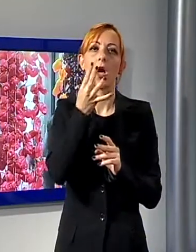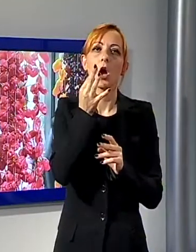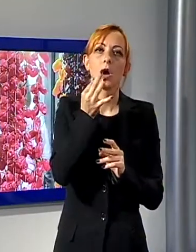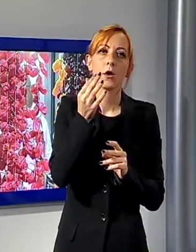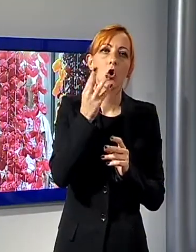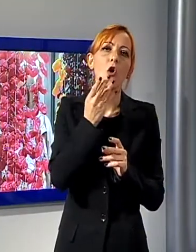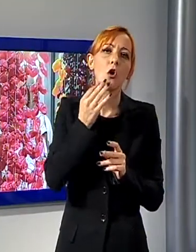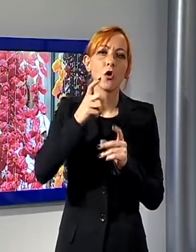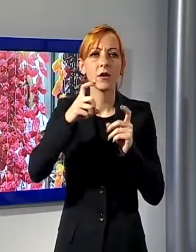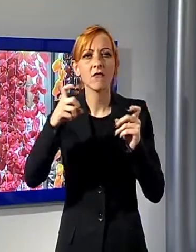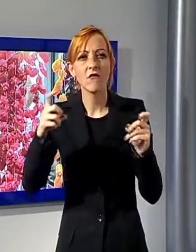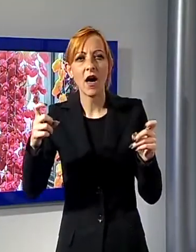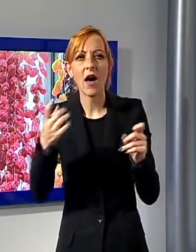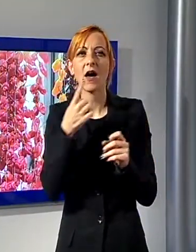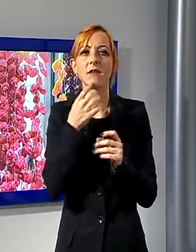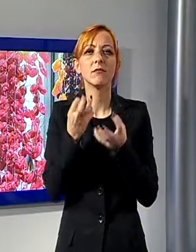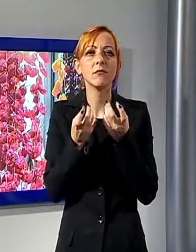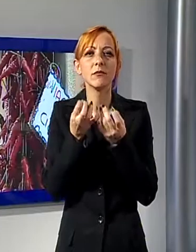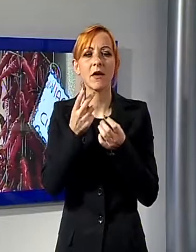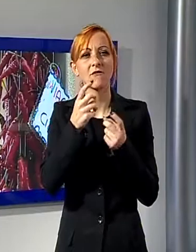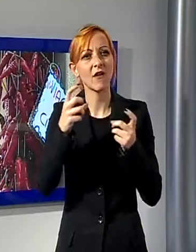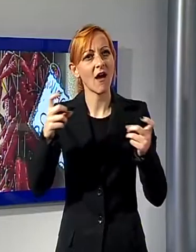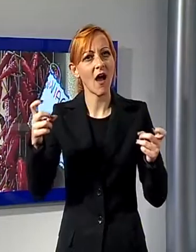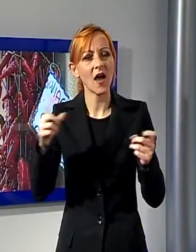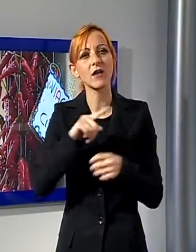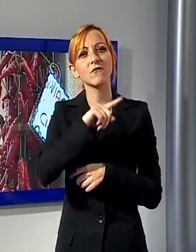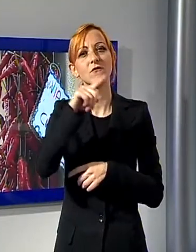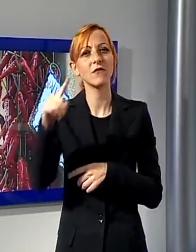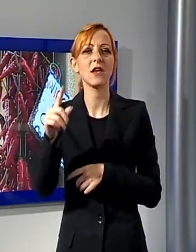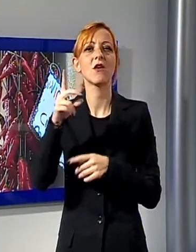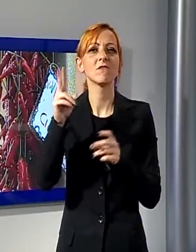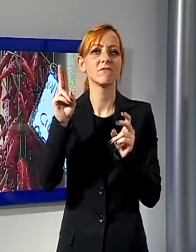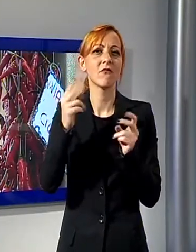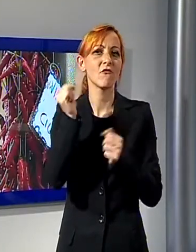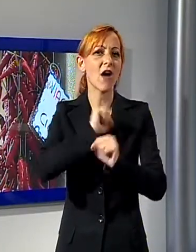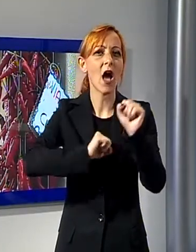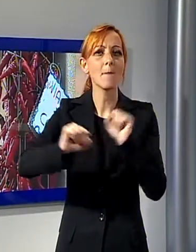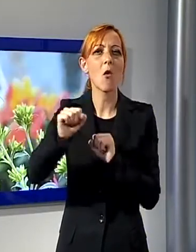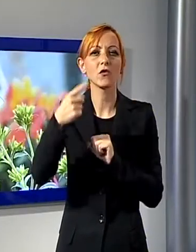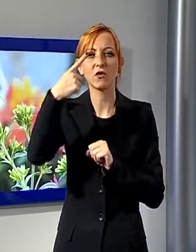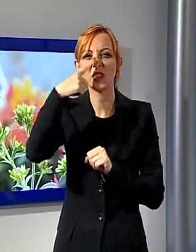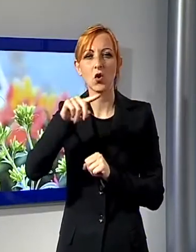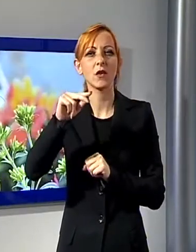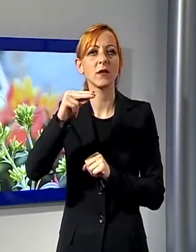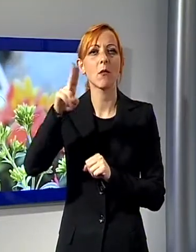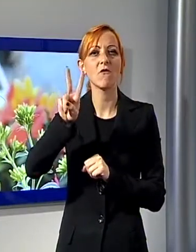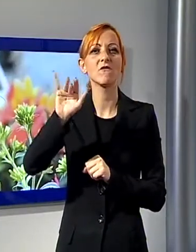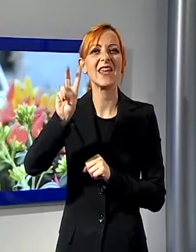variante Tabasco, fino al celebre e chiacchierato Viagra del Cile. I peperoncini, quasi tutti di produzione toscana, hanno in